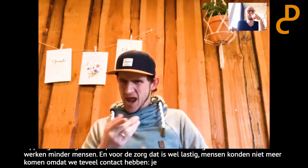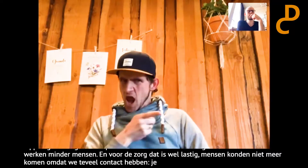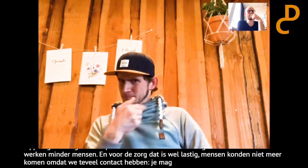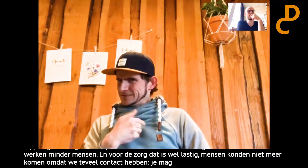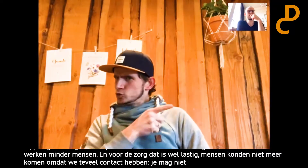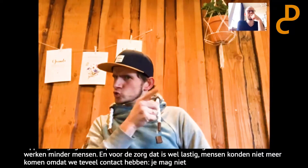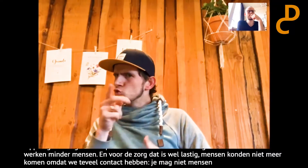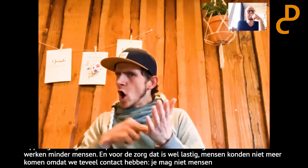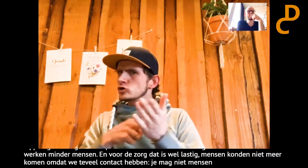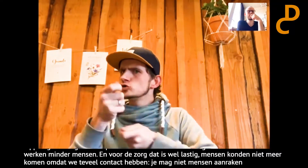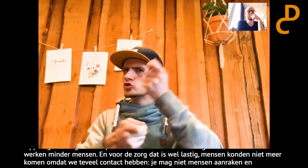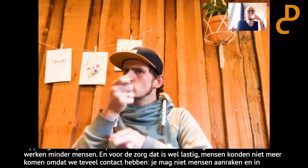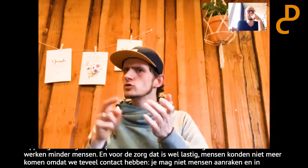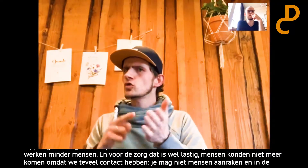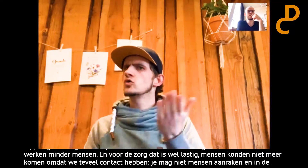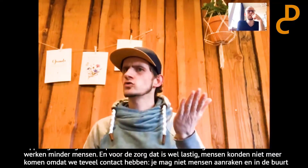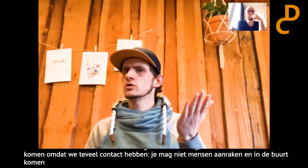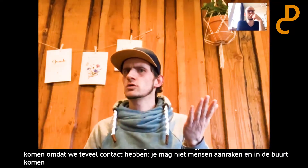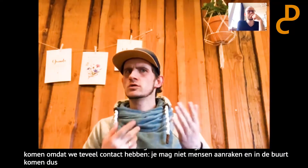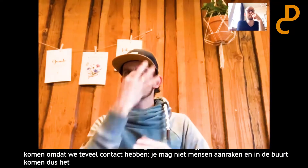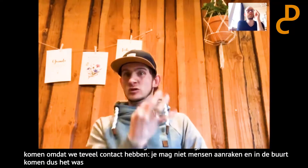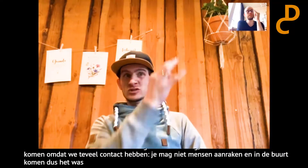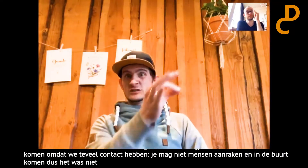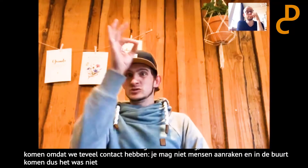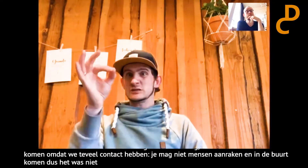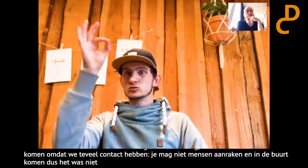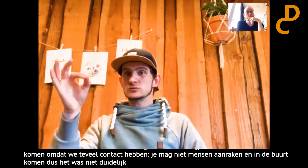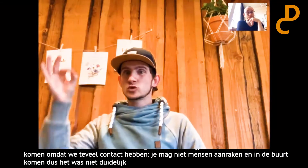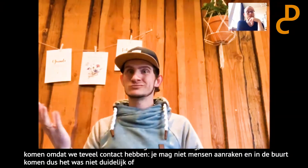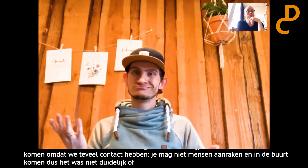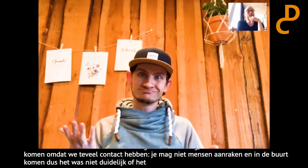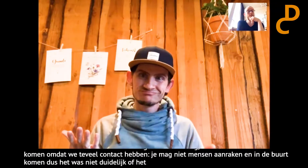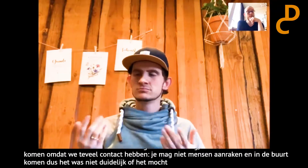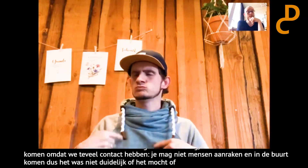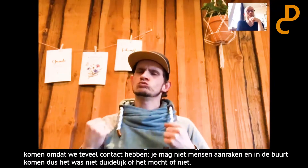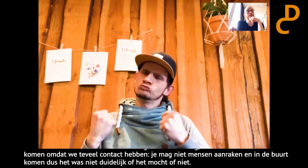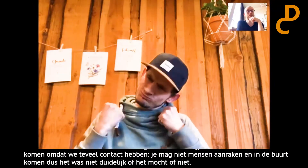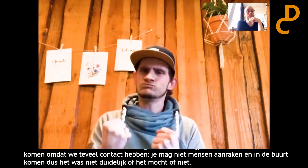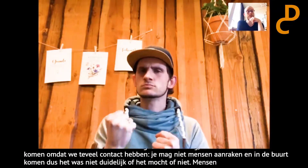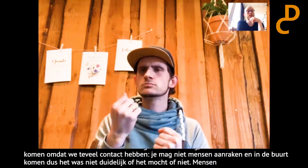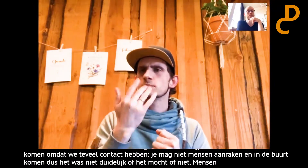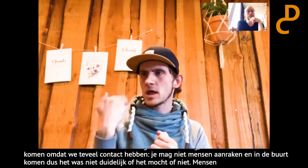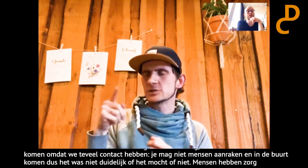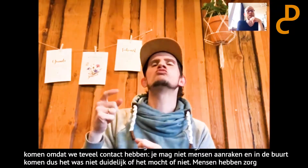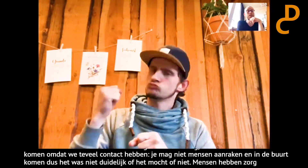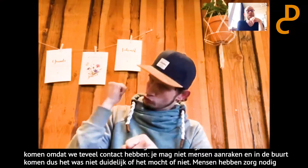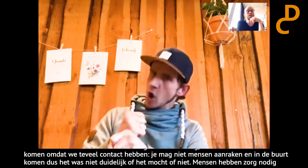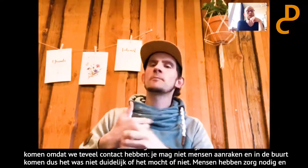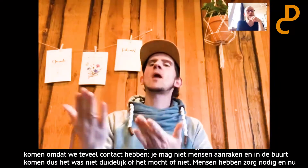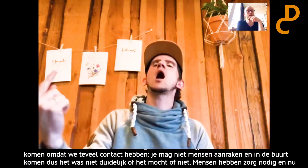niet heel duidelijk of het nou wel of niet mag. Ja, de bewonende mensen hebben natuurlijk wel zorg nodig. Nu zitten ze allemaal alleen thuis. Dus we hebben ons best gedaan. En we hebben